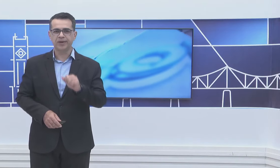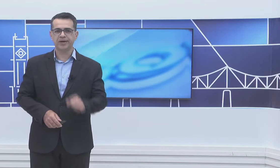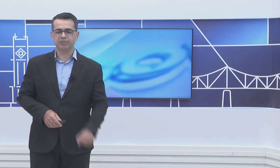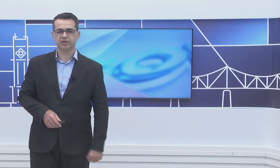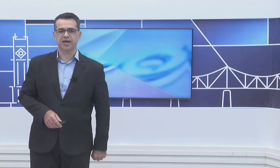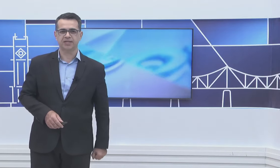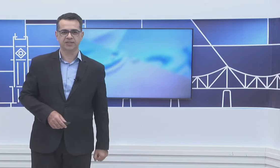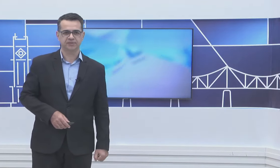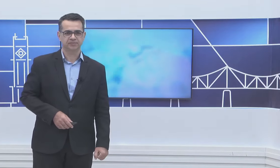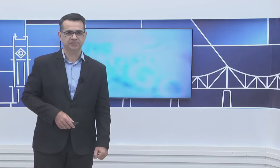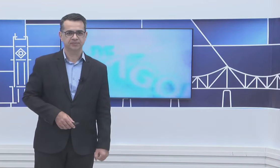a reportagem.